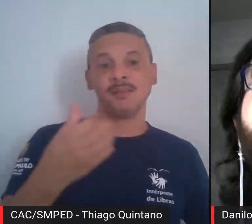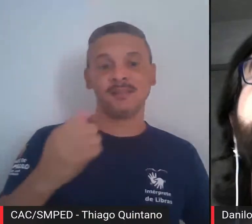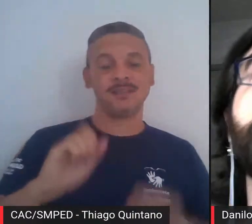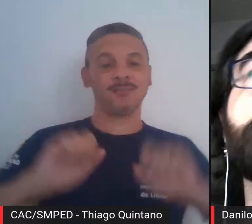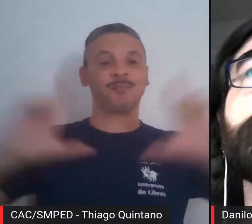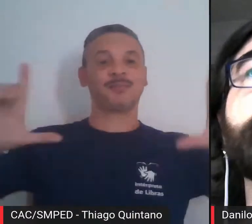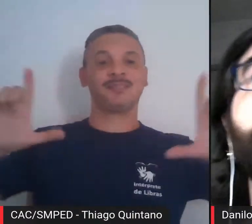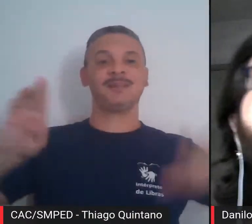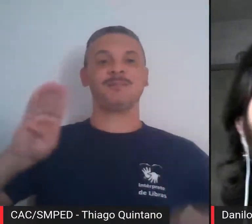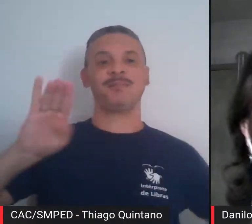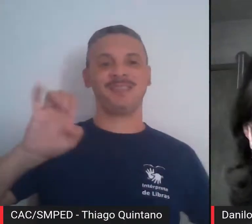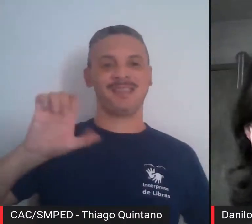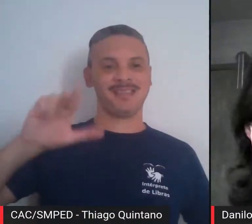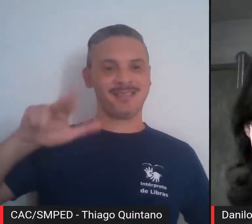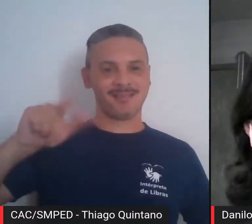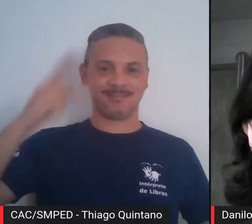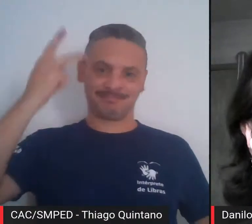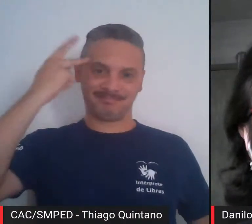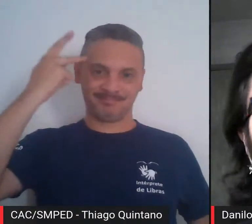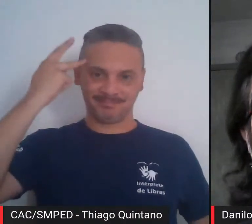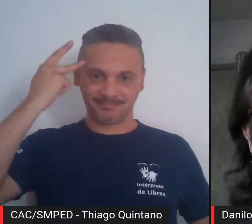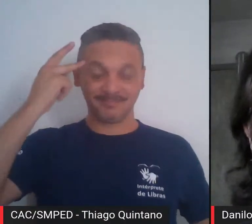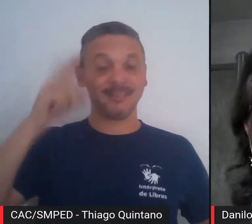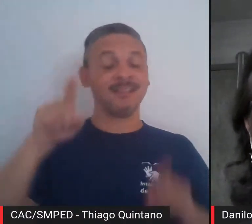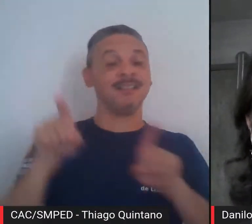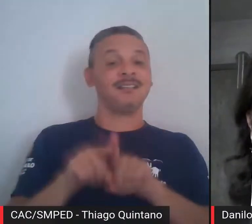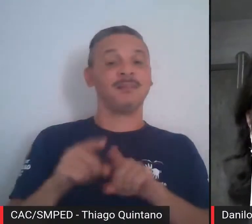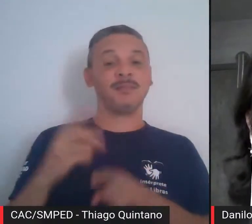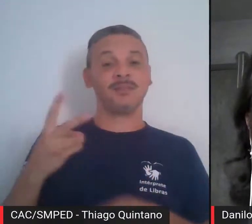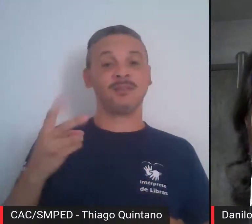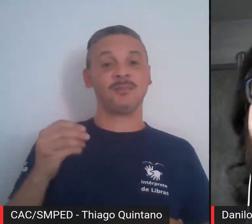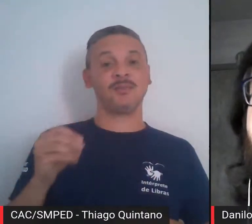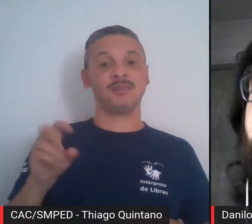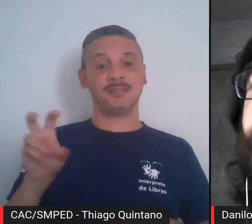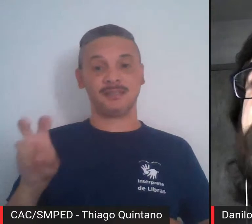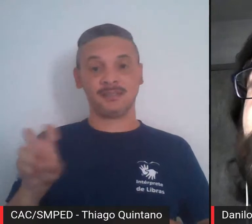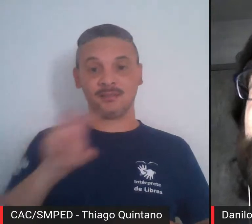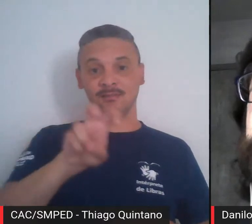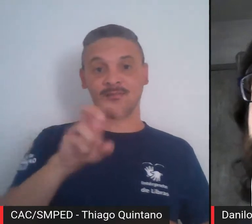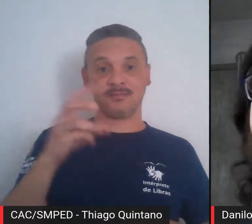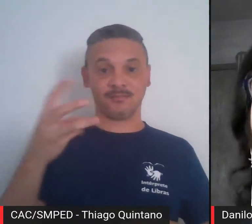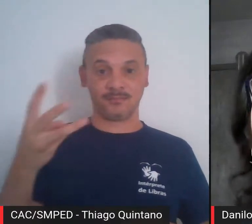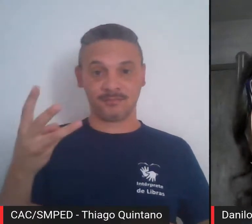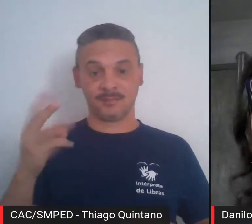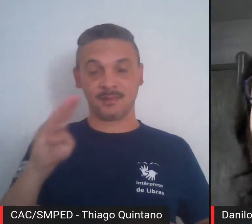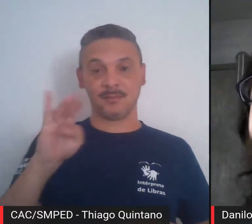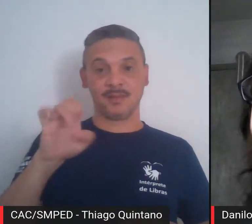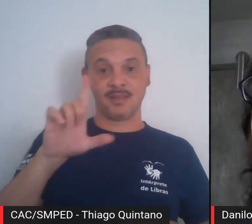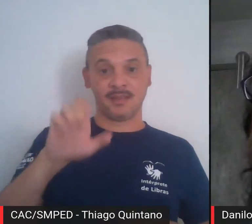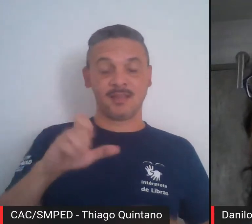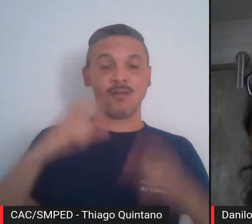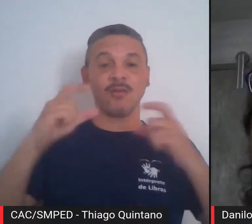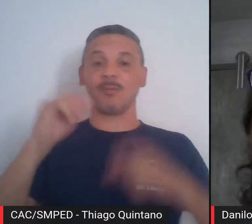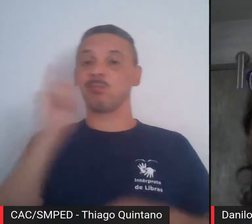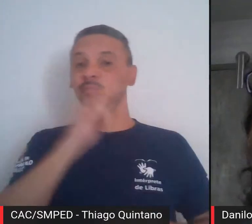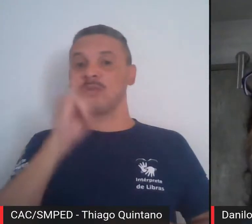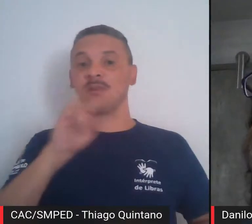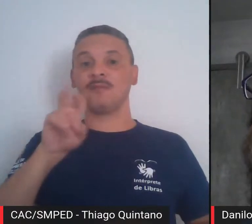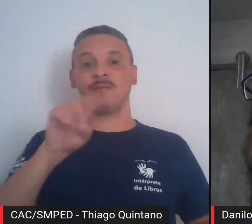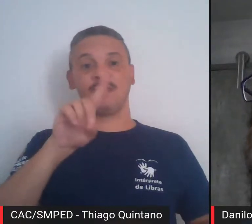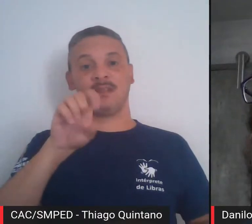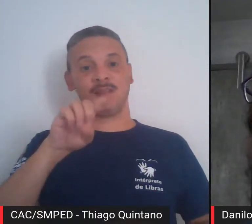Paulo e, em 2005, participa do Pavilhão Brasileiro da 51ª Bienal de Veneza. no exterior,